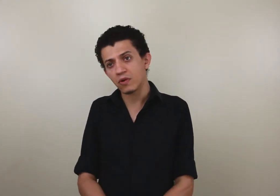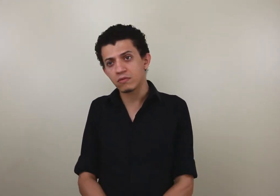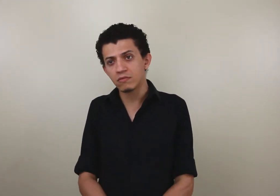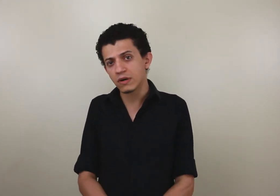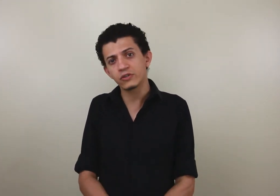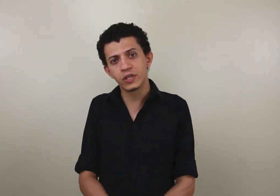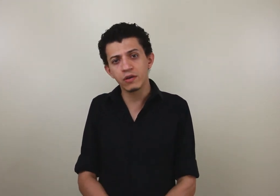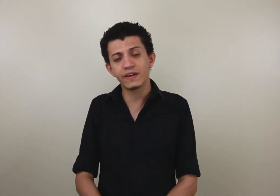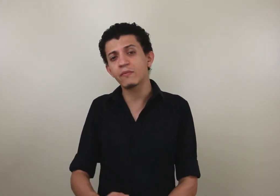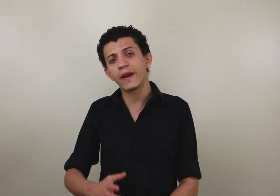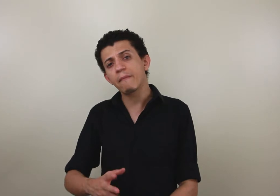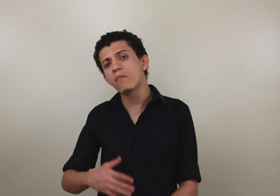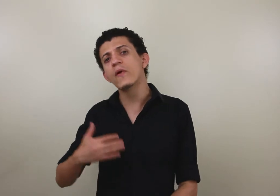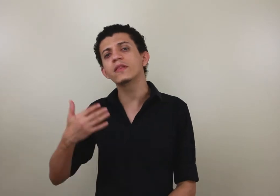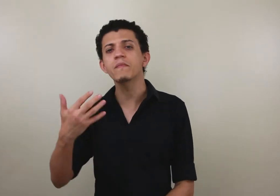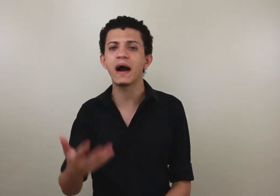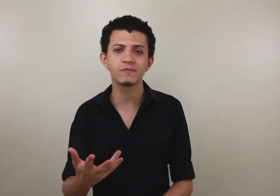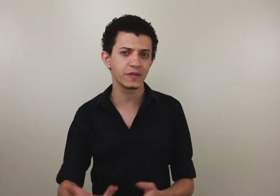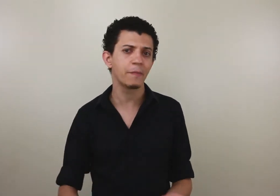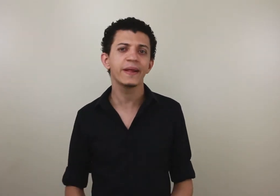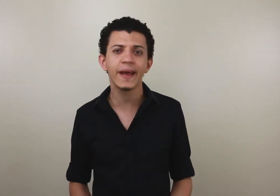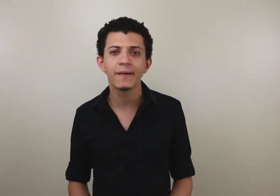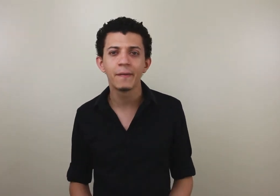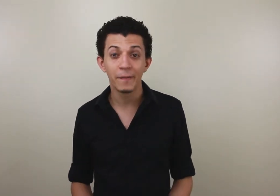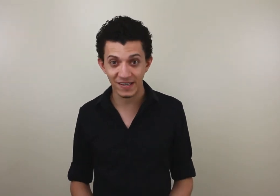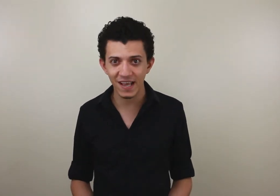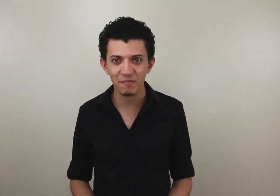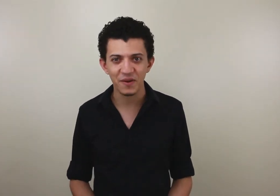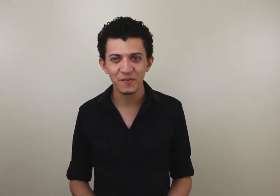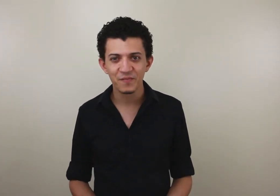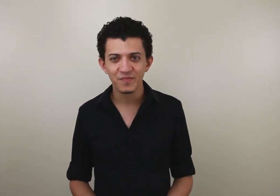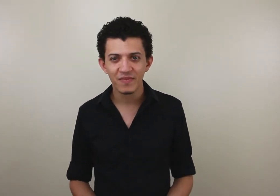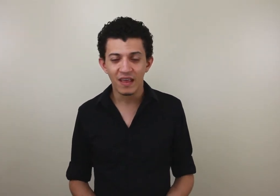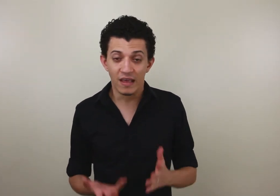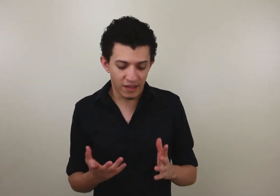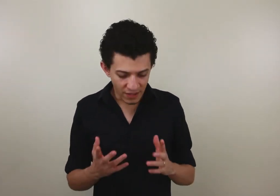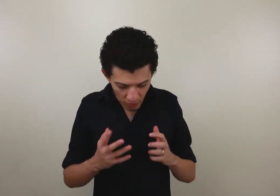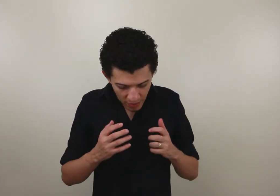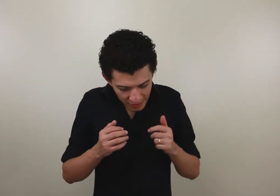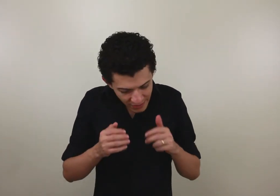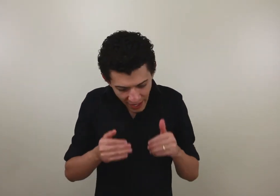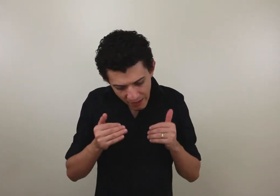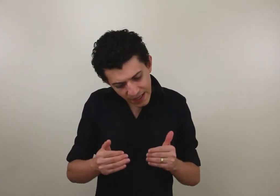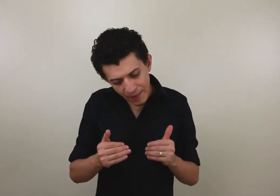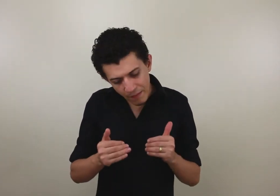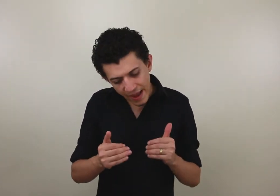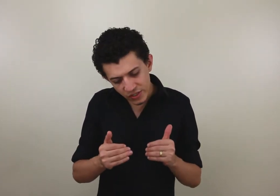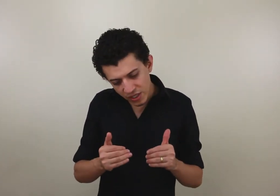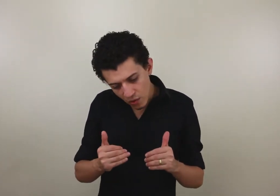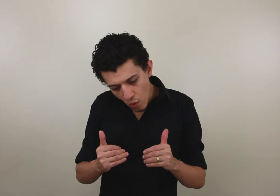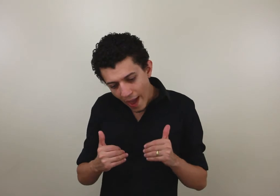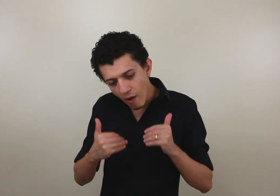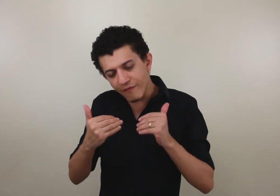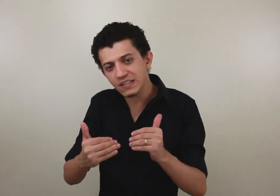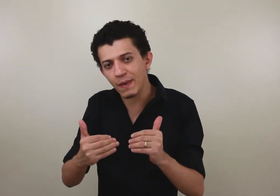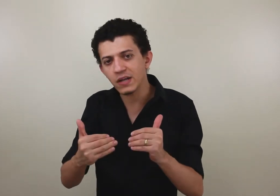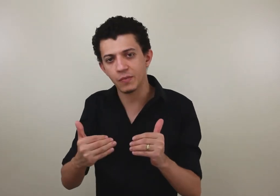todo no cantinho e vai demorar muito mais para poder aprender, percebe? Então, tenha sempre em mente que o erro faz parte do